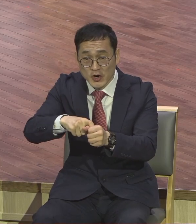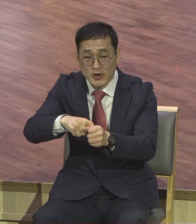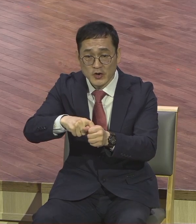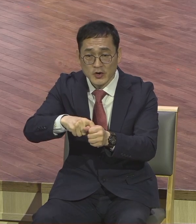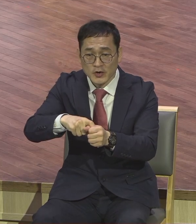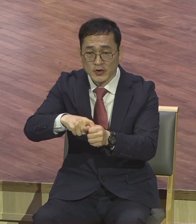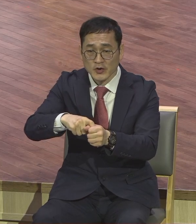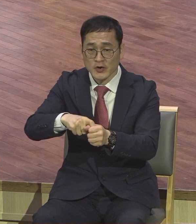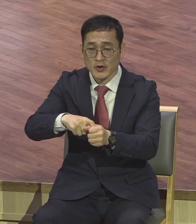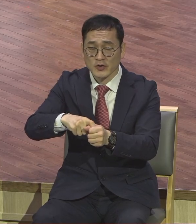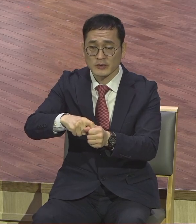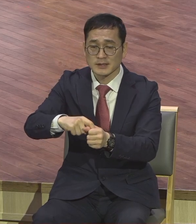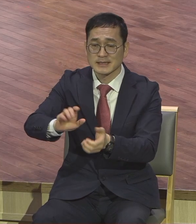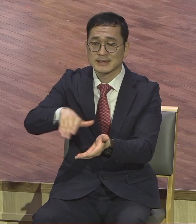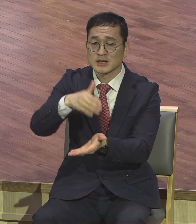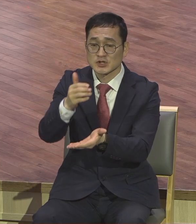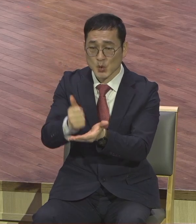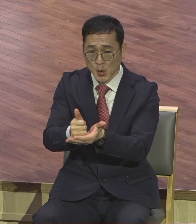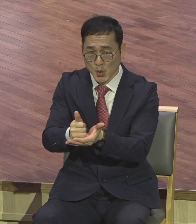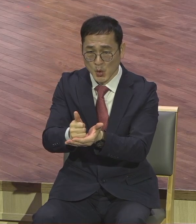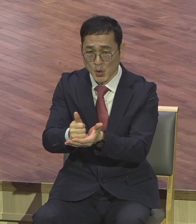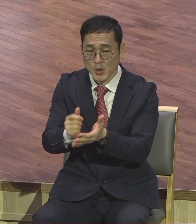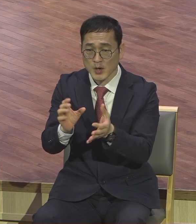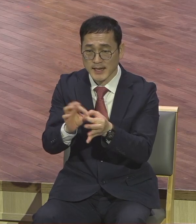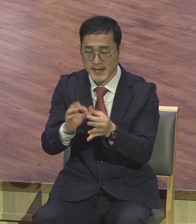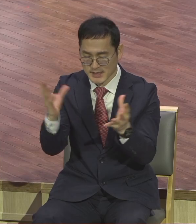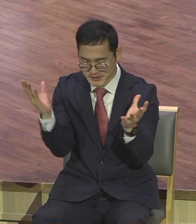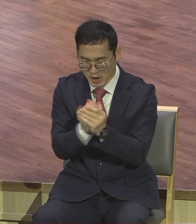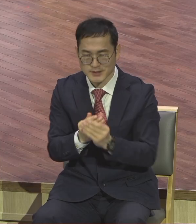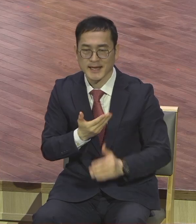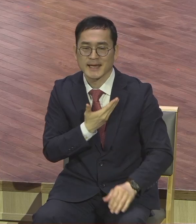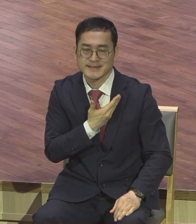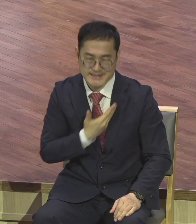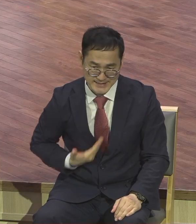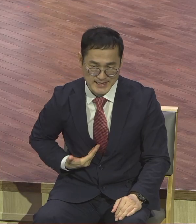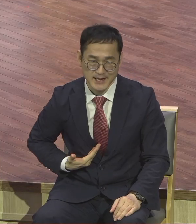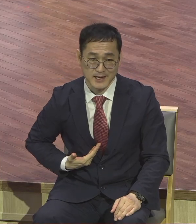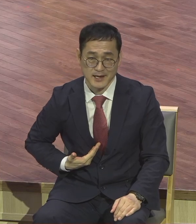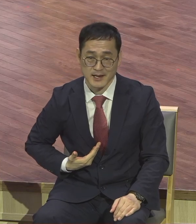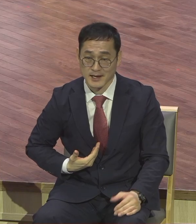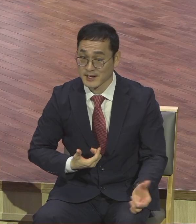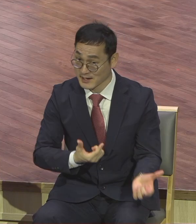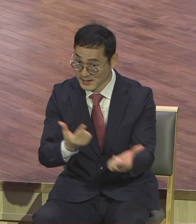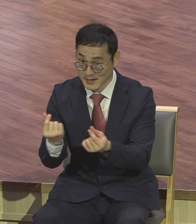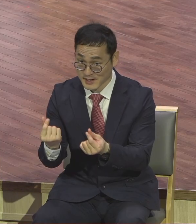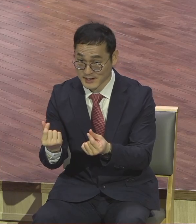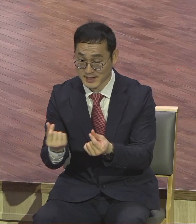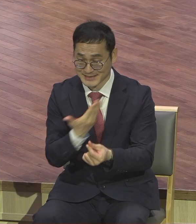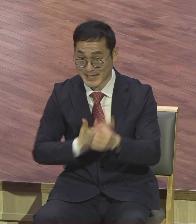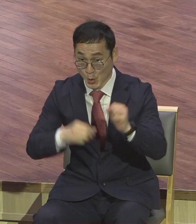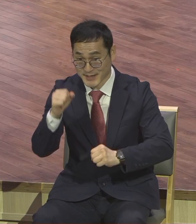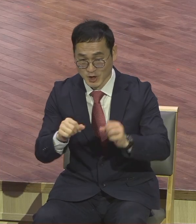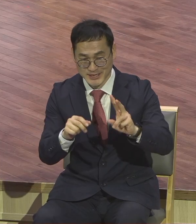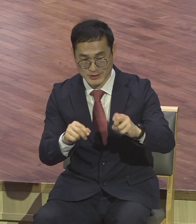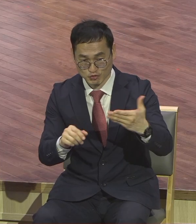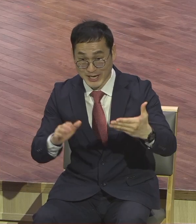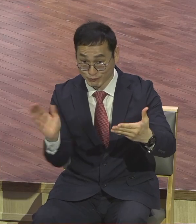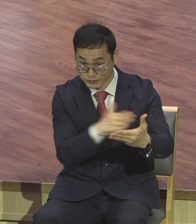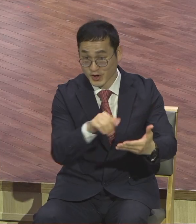그리스도의 절대 제자라고요. 사정제 29장을 써가는 제자라고요. 사주에